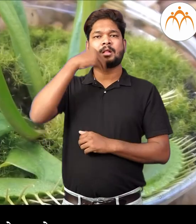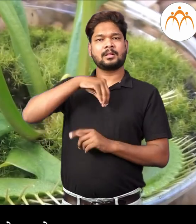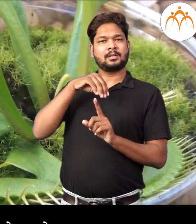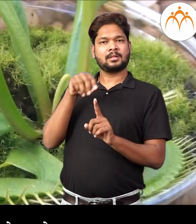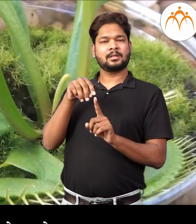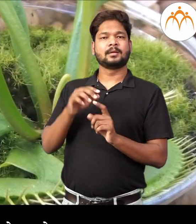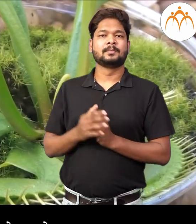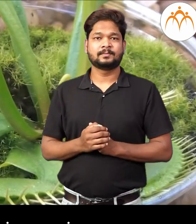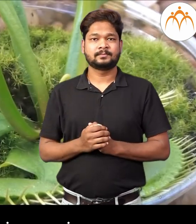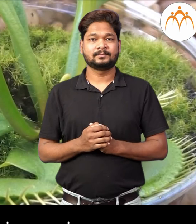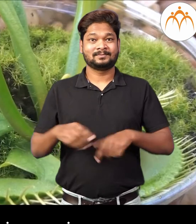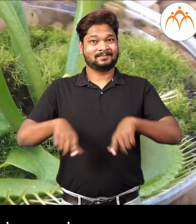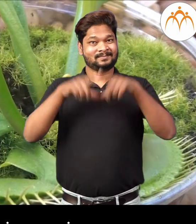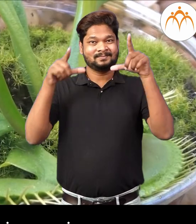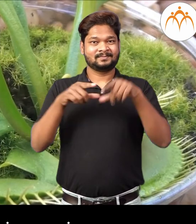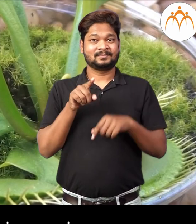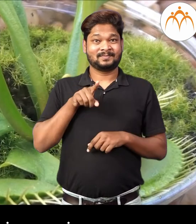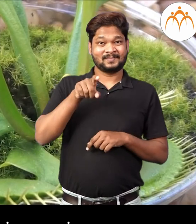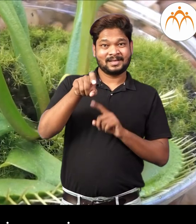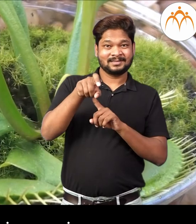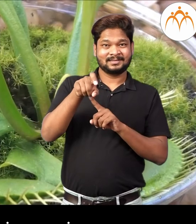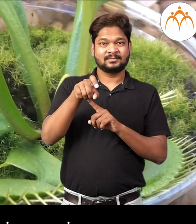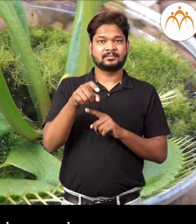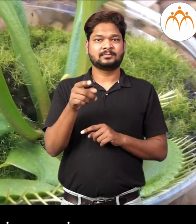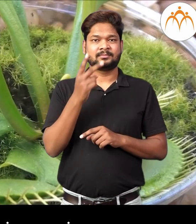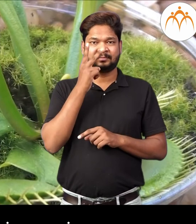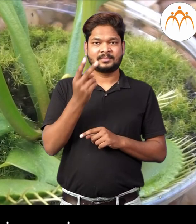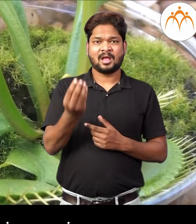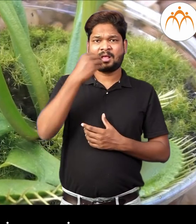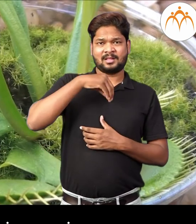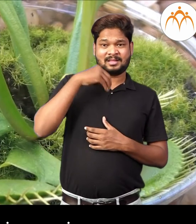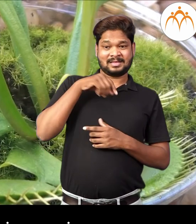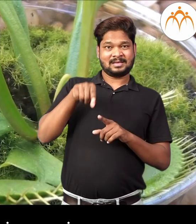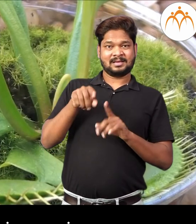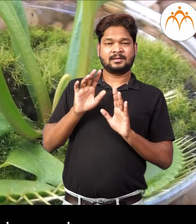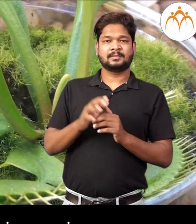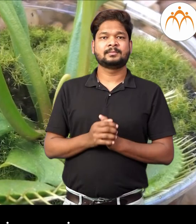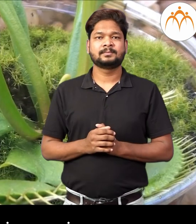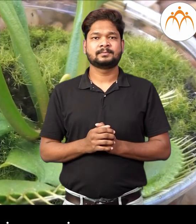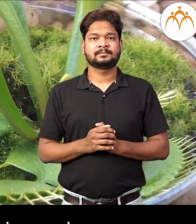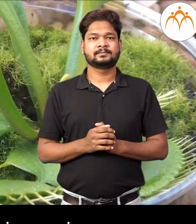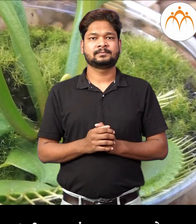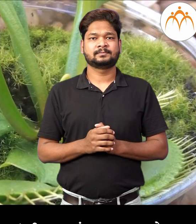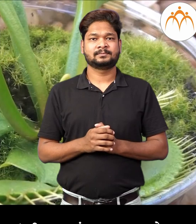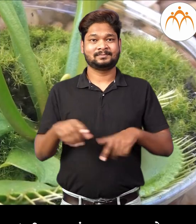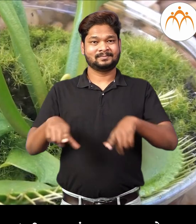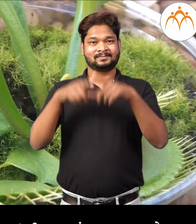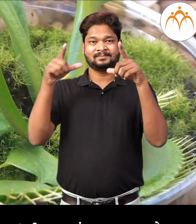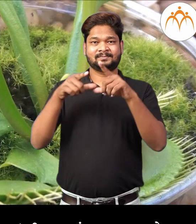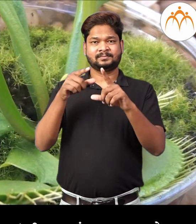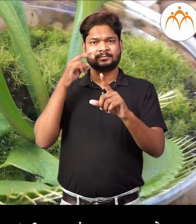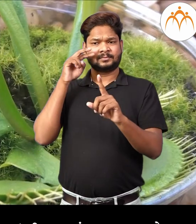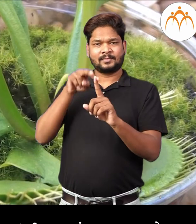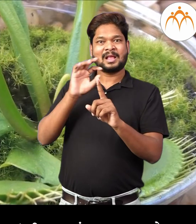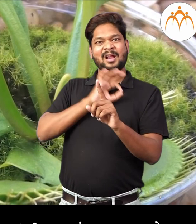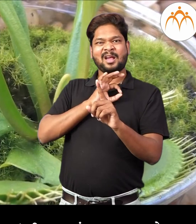खाने या वनस्पती जगणया सथी कीटकान वर अवलंबून असतात या वनस्पतीन मुले